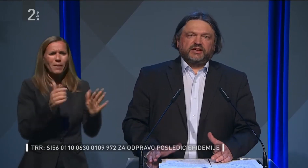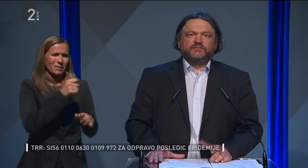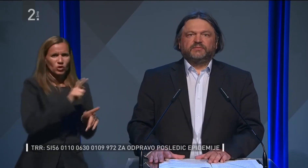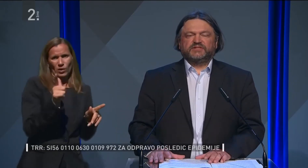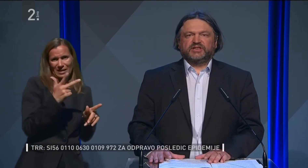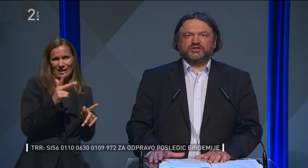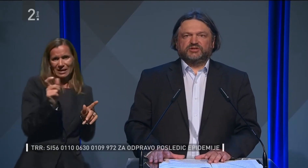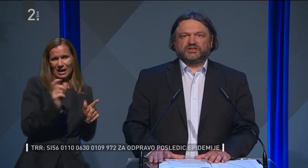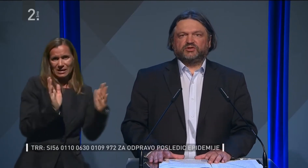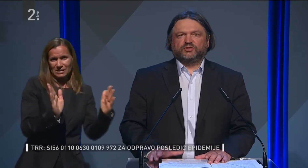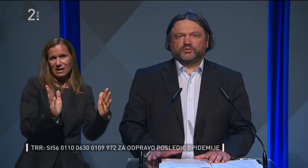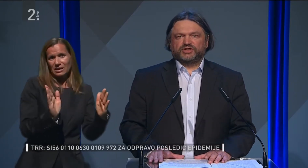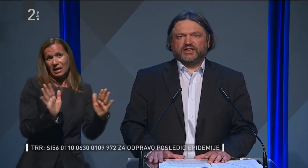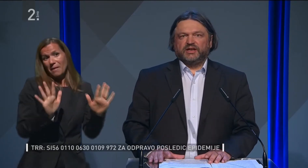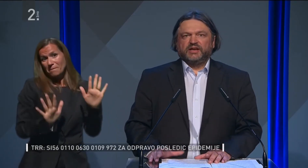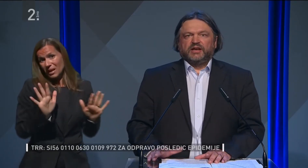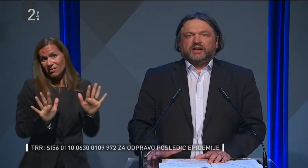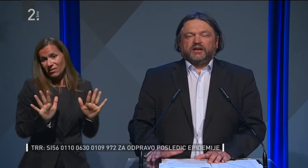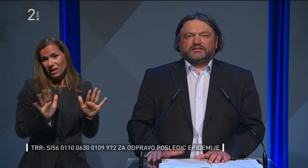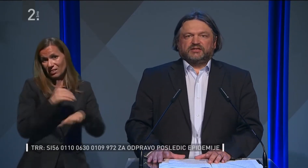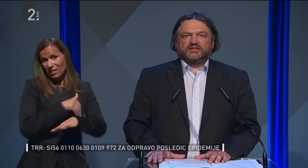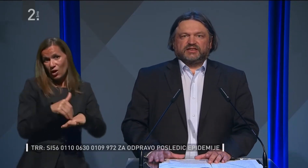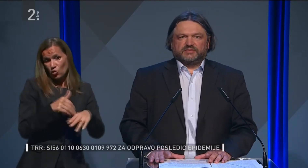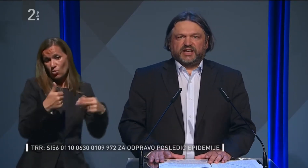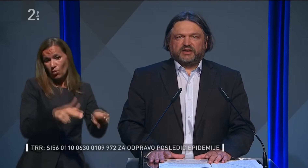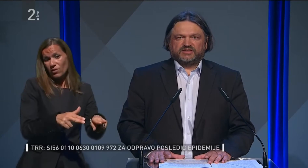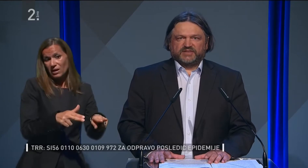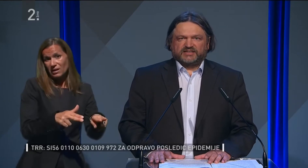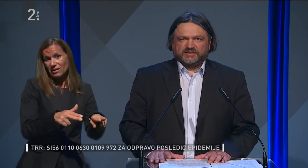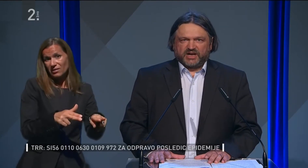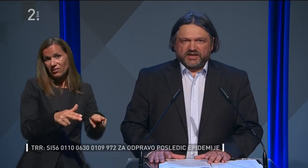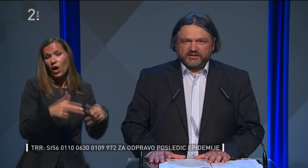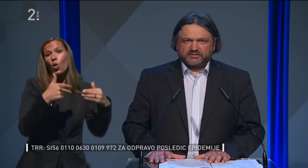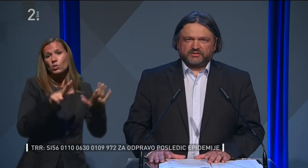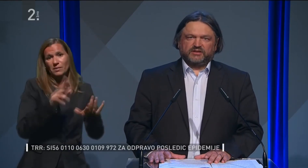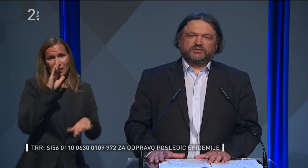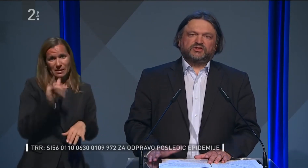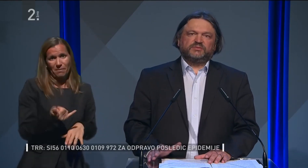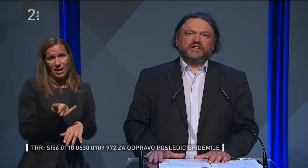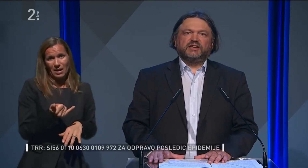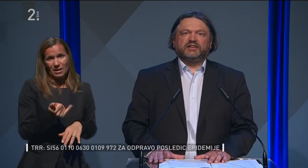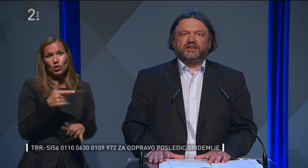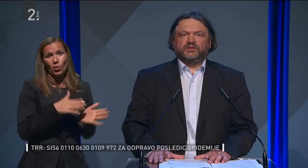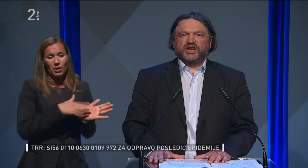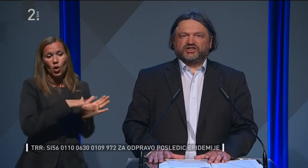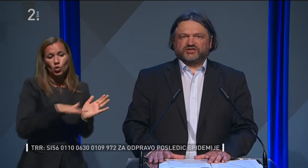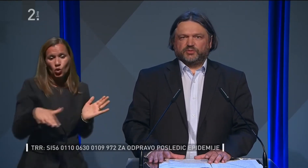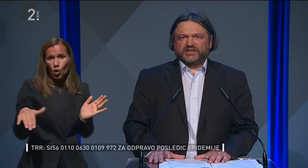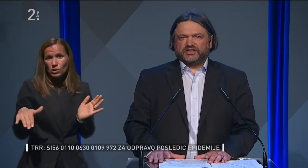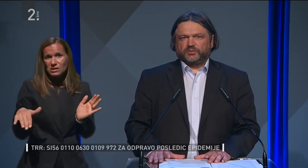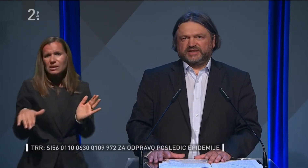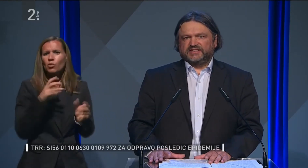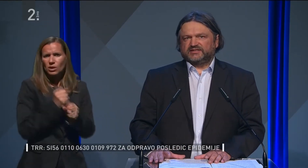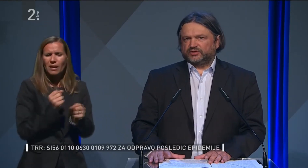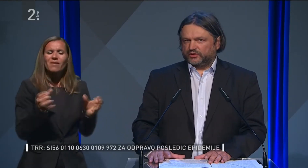povrnitve, seveda, če bodo za to dopuščale zdravstvene razmere, 18. maj, torej otroci bi naj delali v manjših